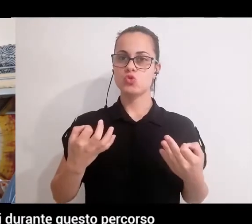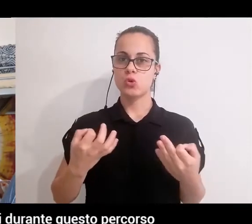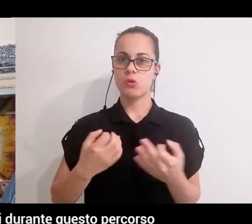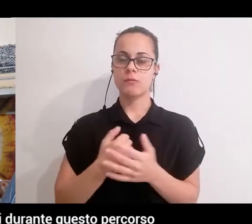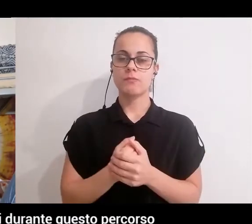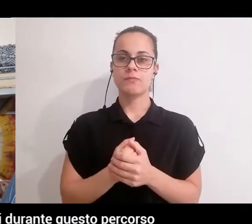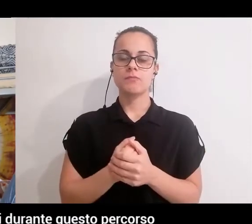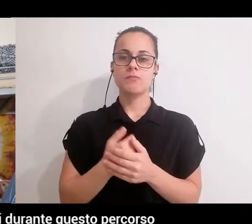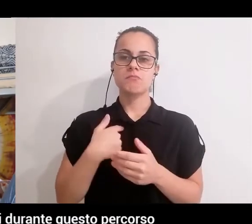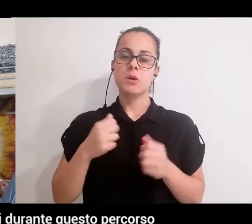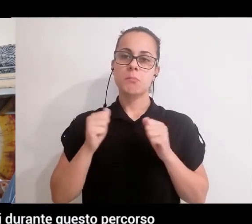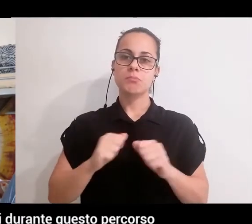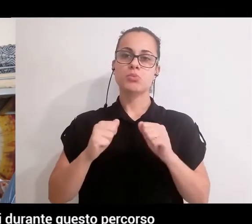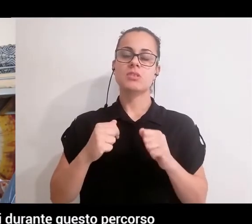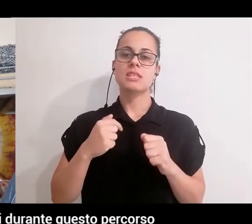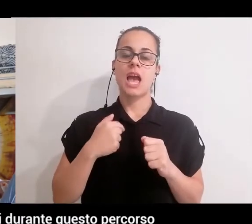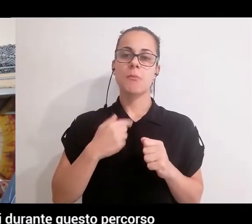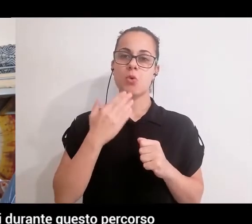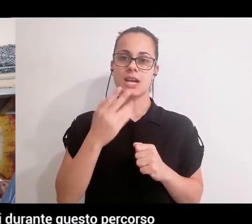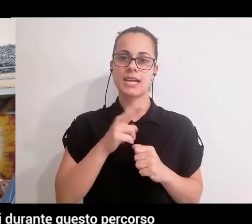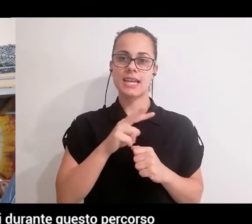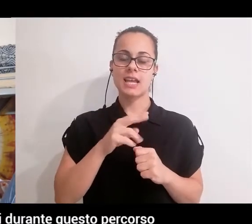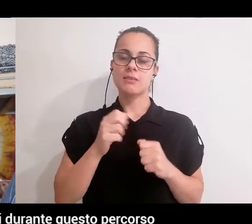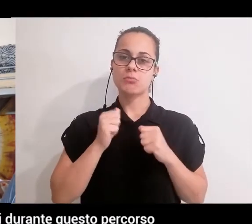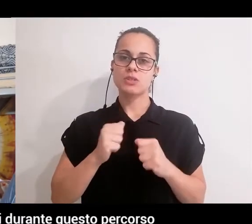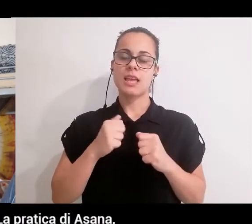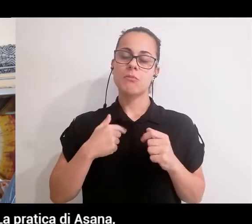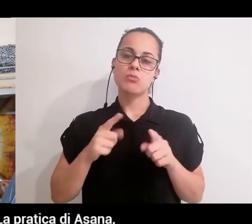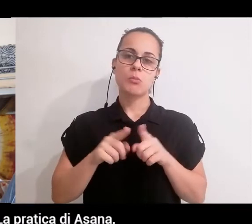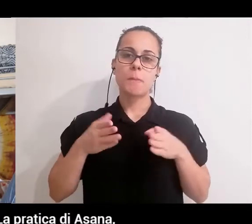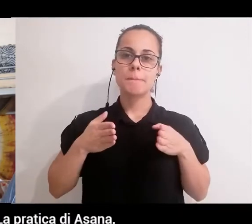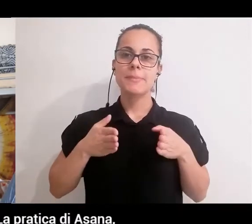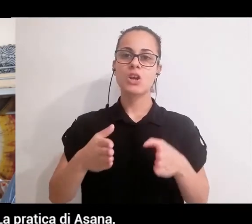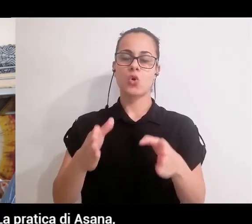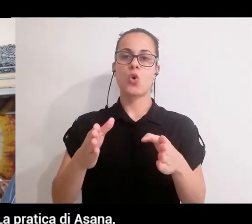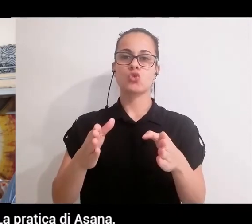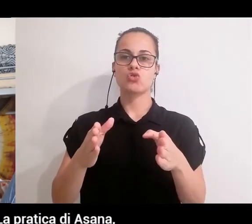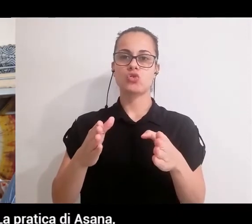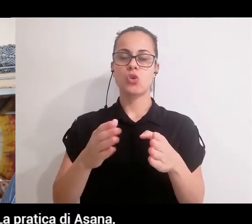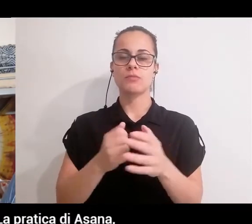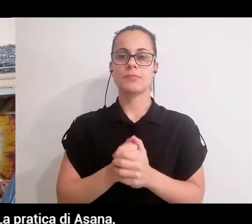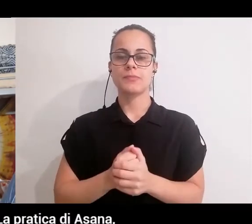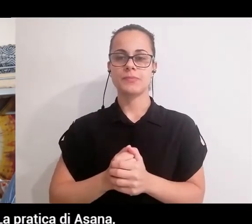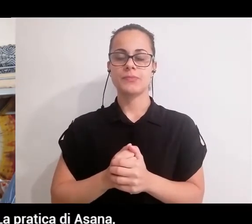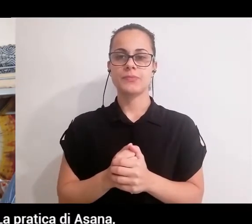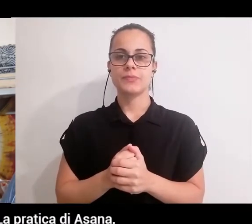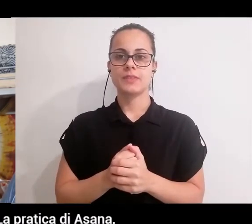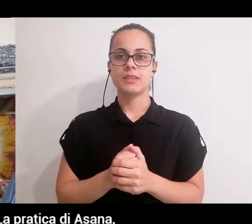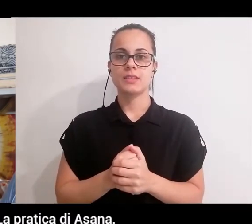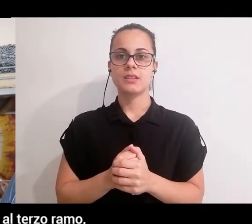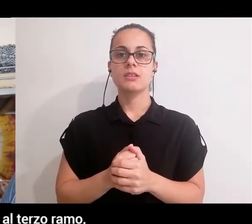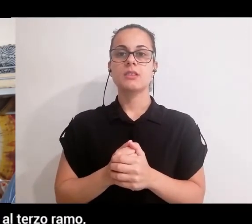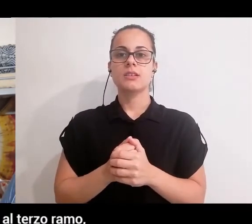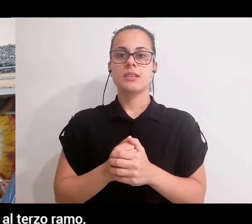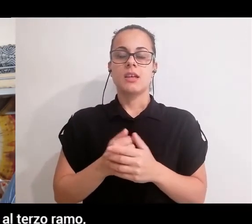aiutarci e sostenerci durante questo percorso di realizzazione di chi siamo veramente. La pratica di